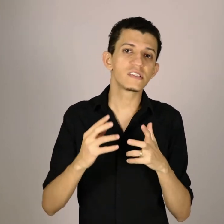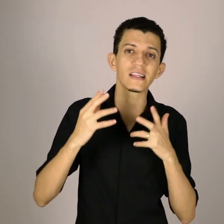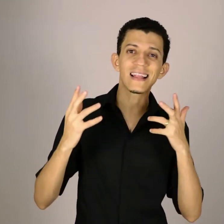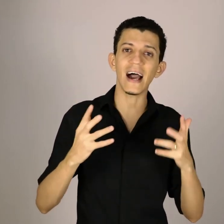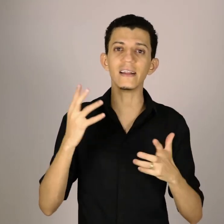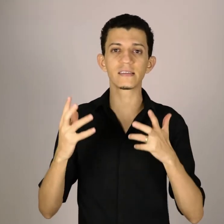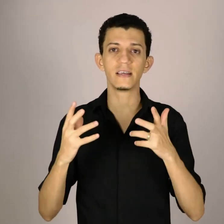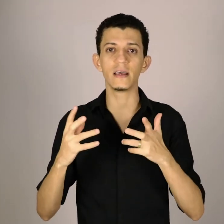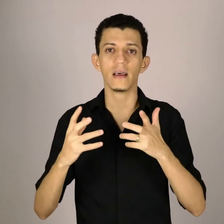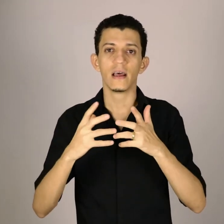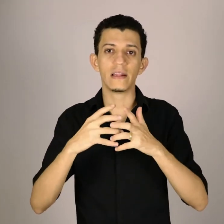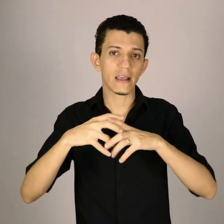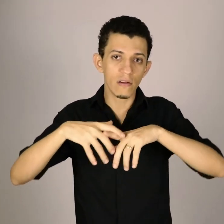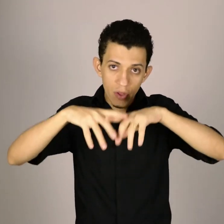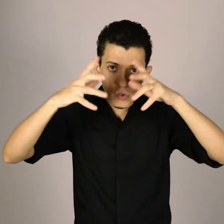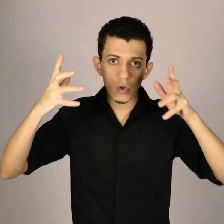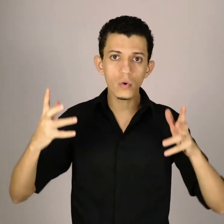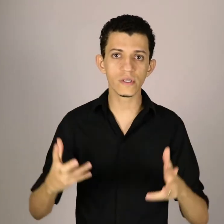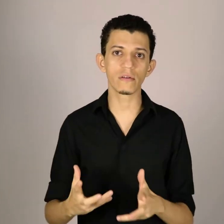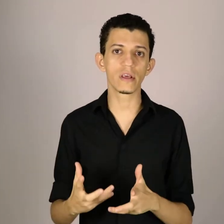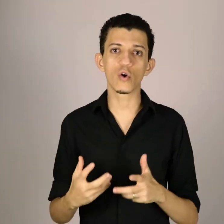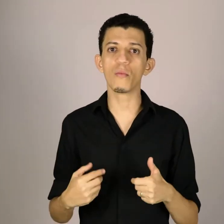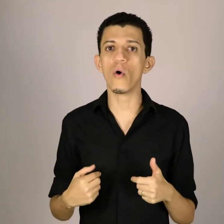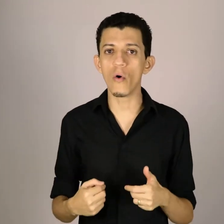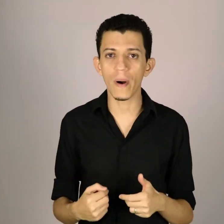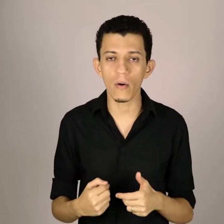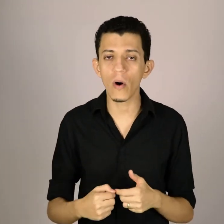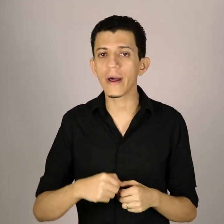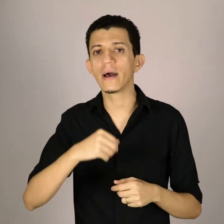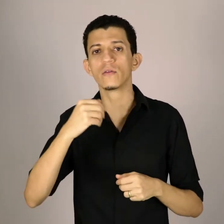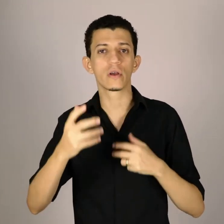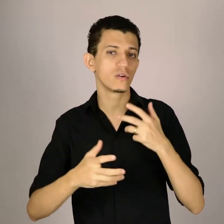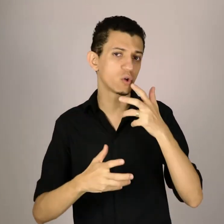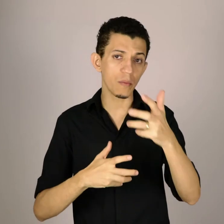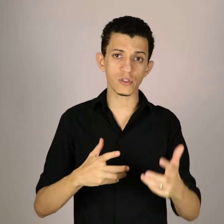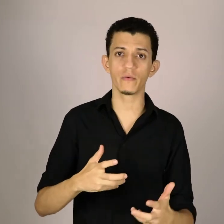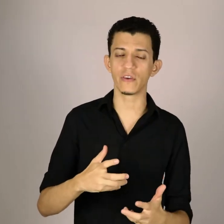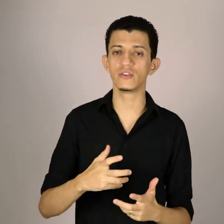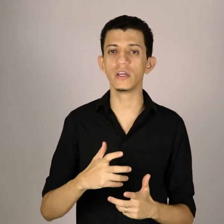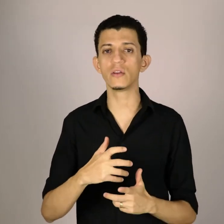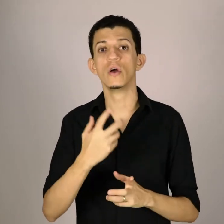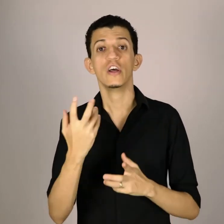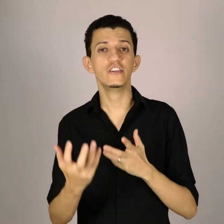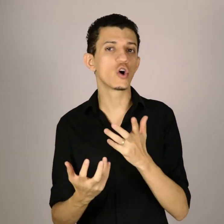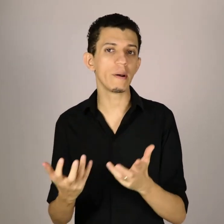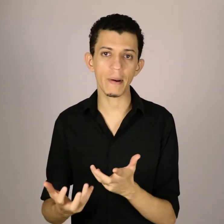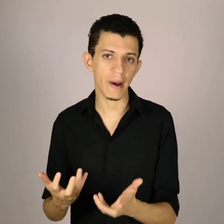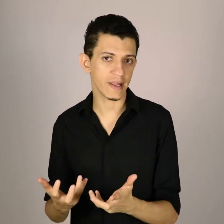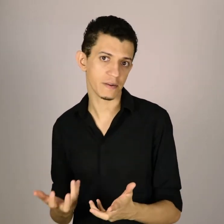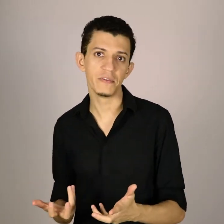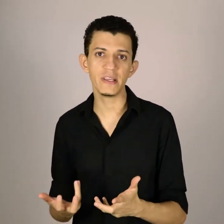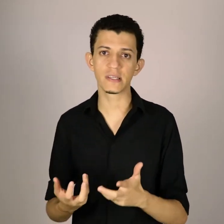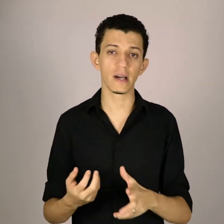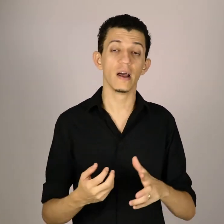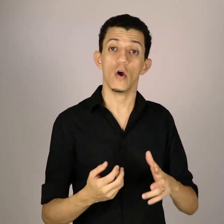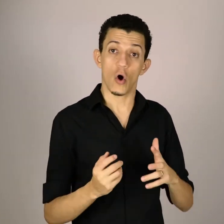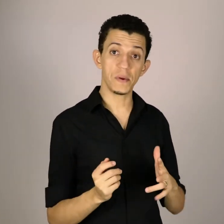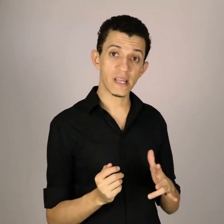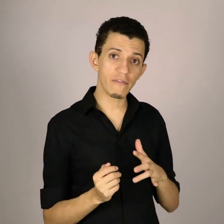detalhes daquilo que eu estou usando aqui como roupa agora, de como eu estou me vestindo, de como é a minha aparência física. Observe